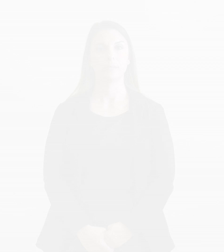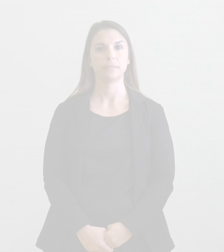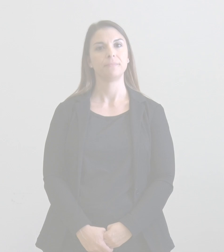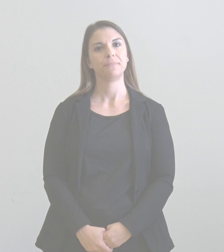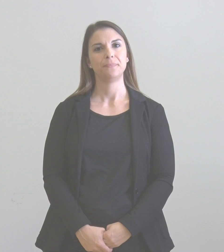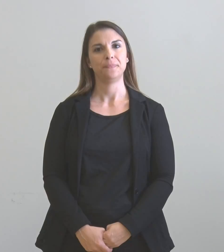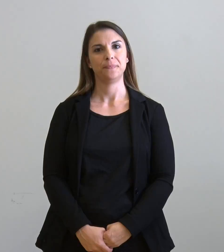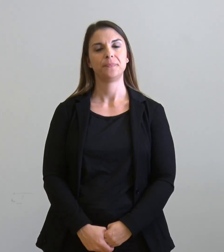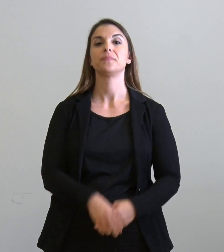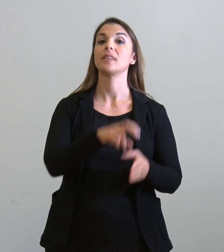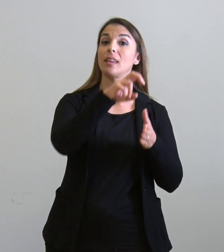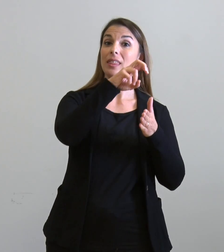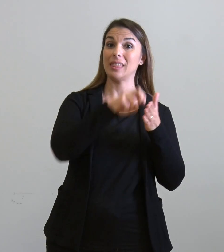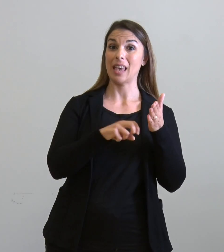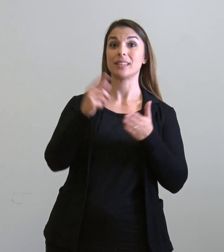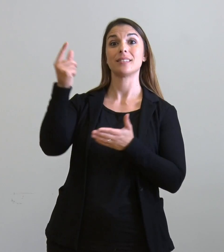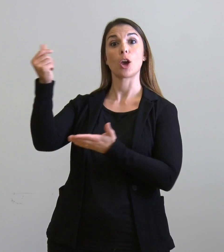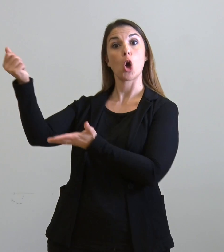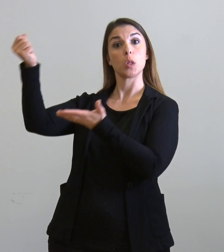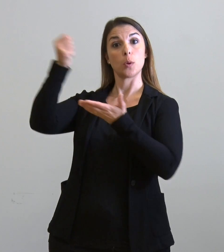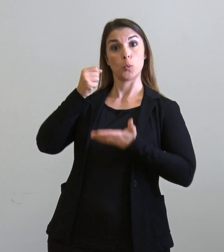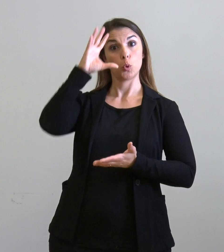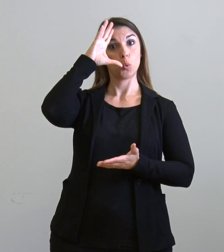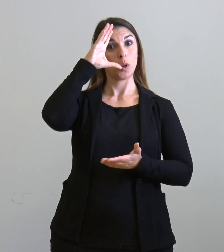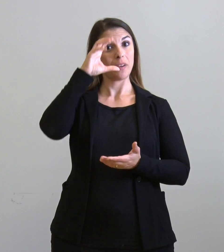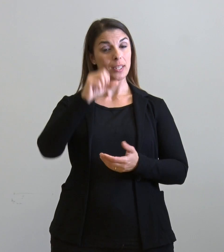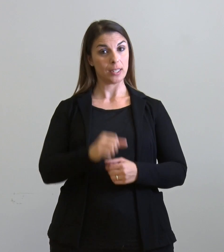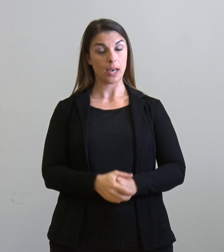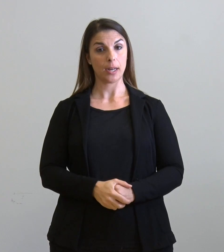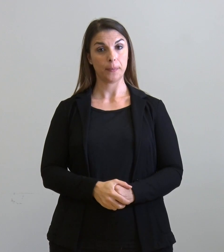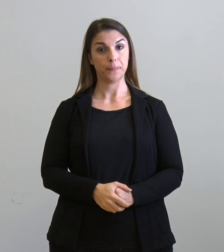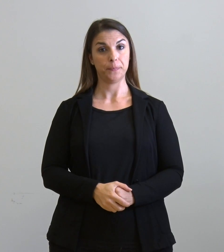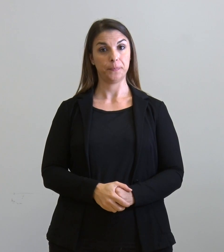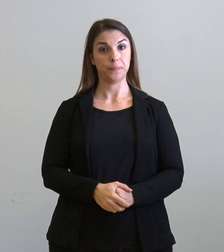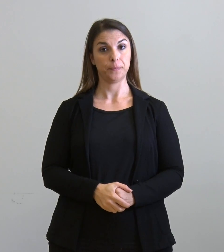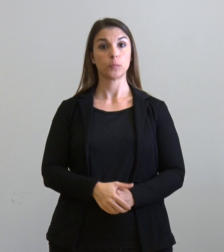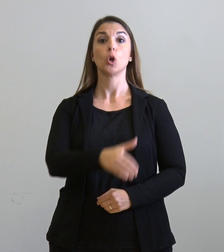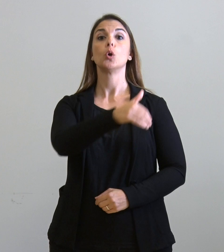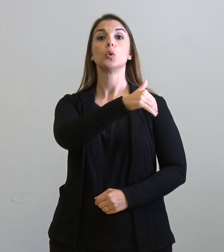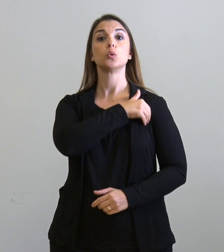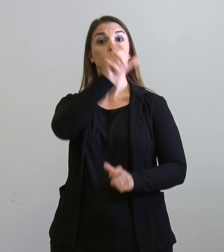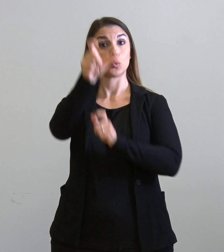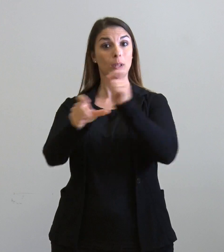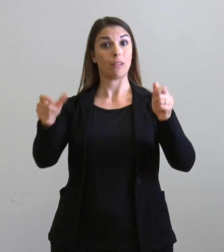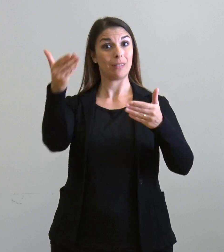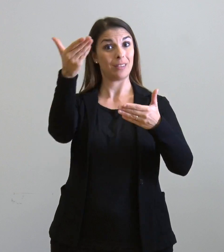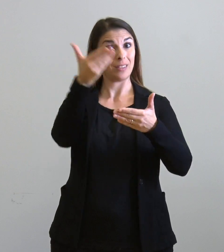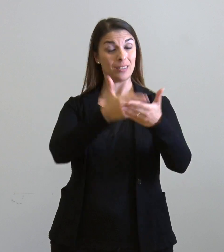Tasse e contributi universitari Hanno diritto all'esonero totale da tasse e